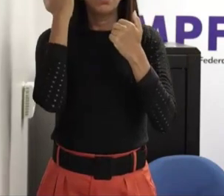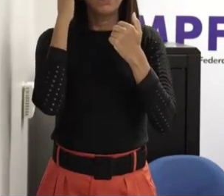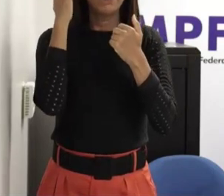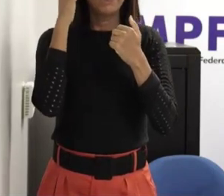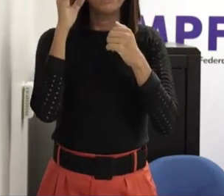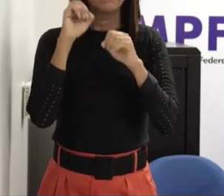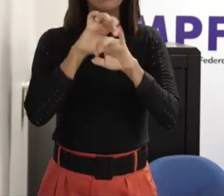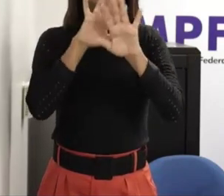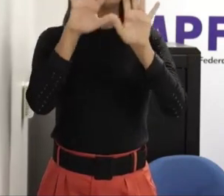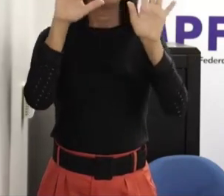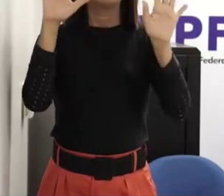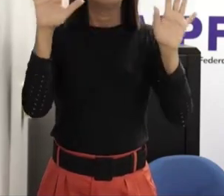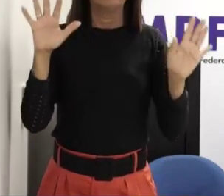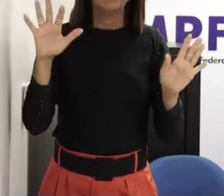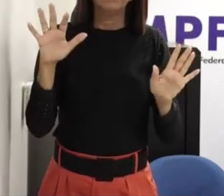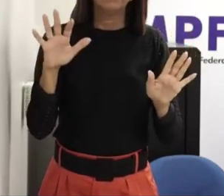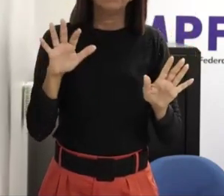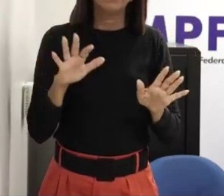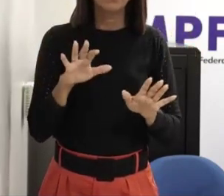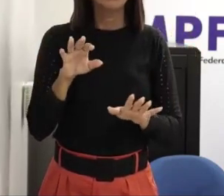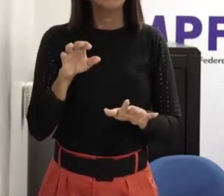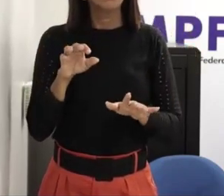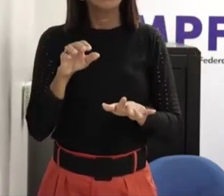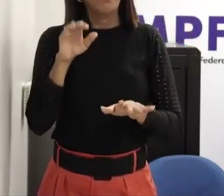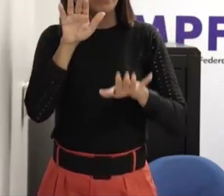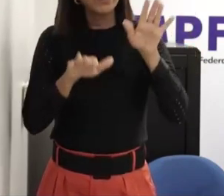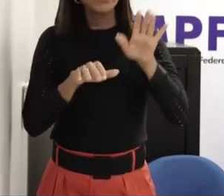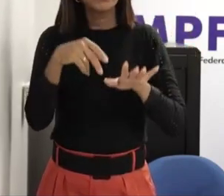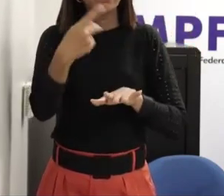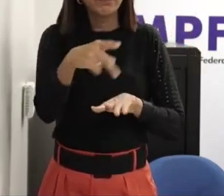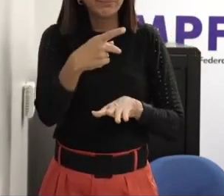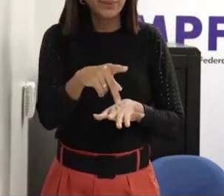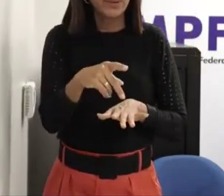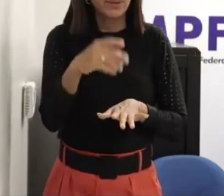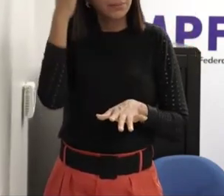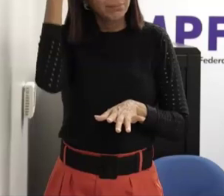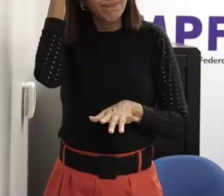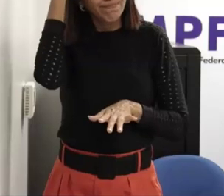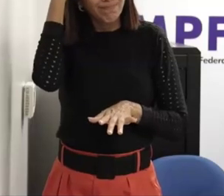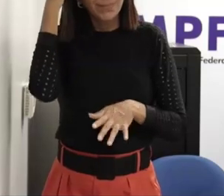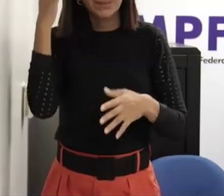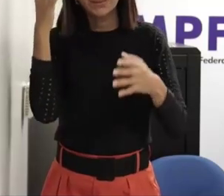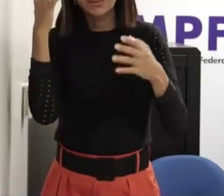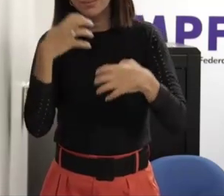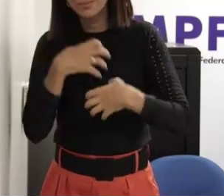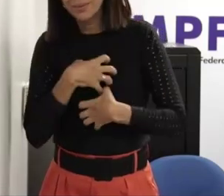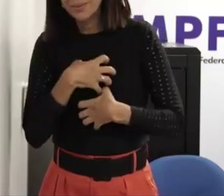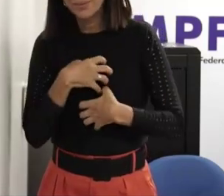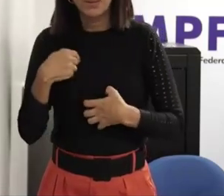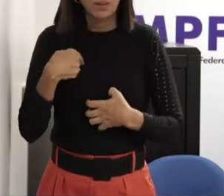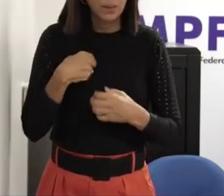panorama digamos relativamente comum da culpa né porque a pessoa foi se conduzindo